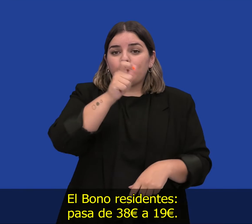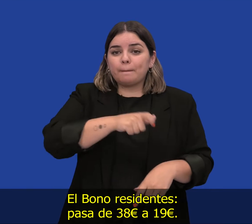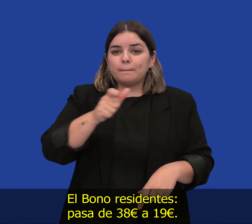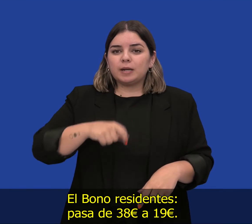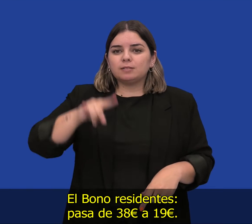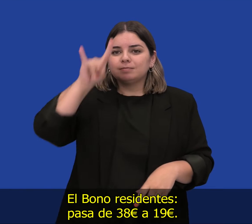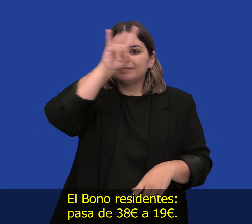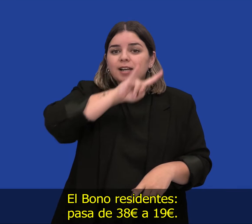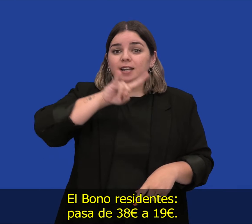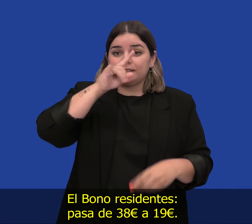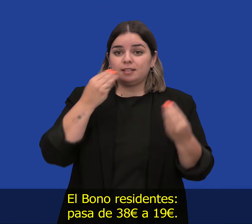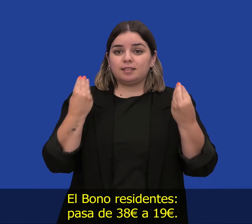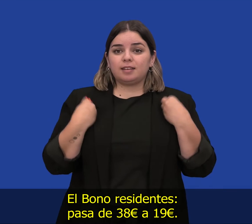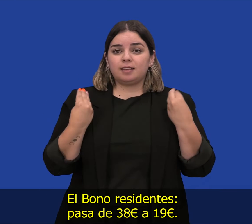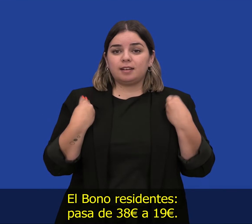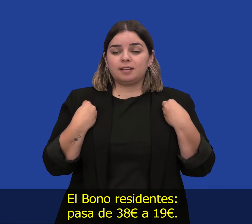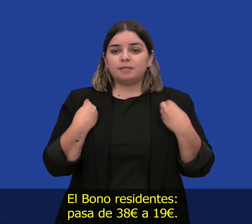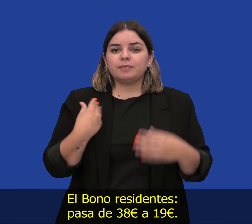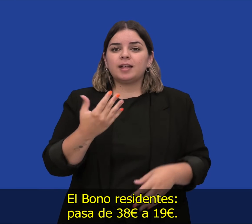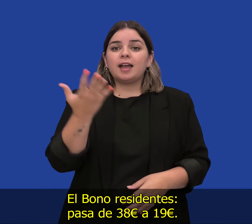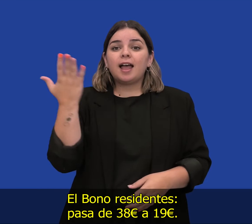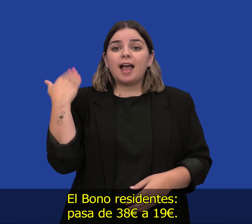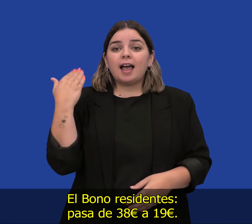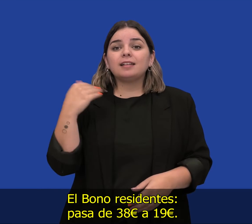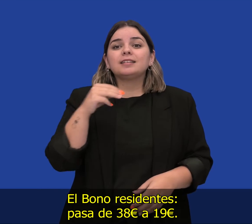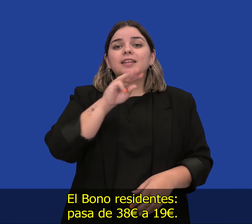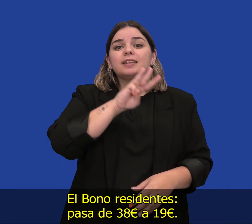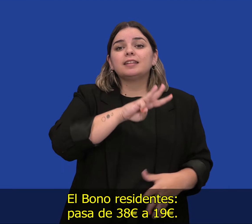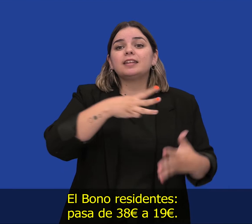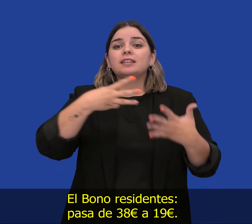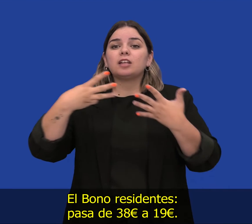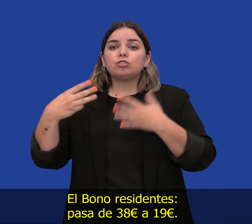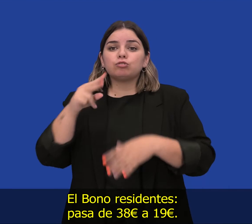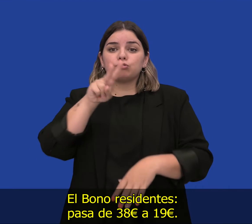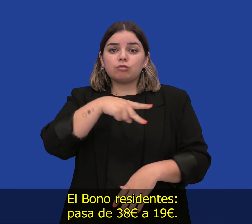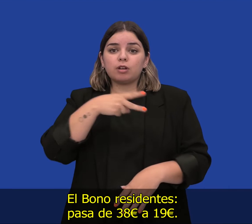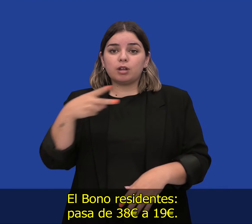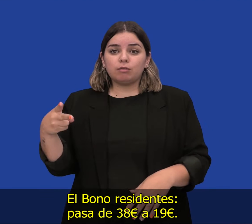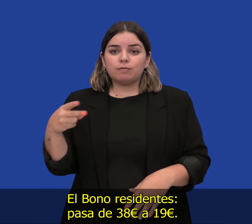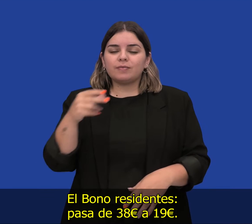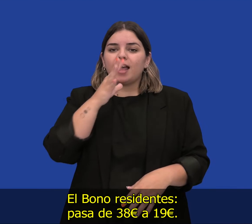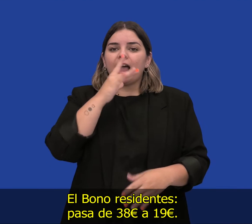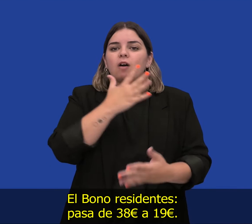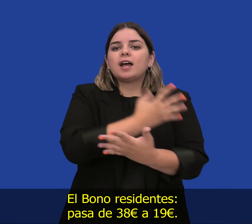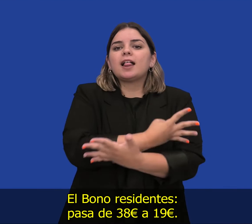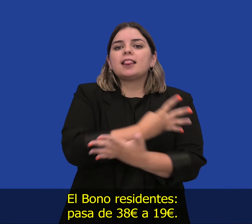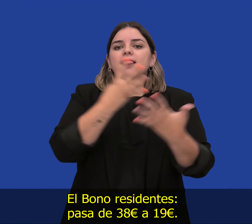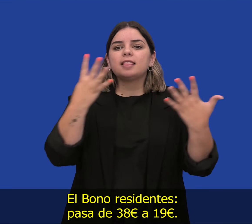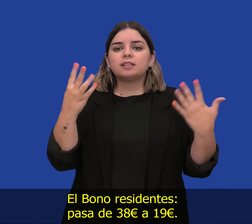El bono residente pasa de 38 euros a 19 euros.